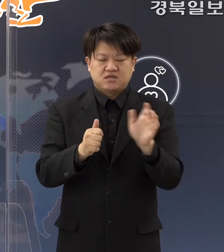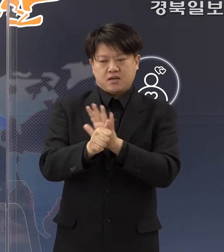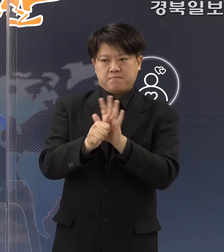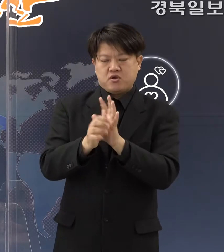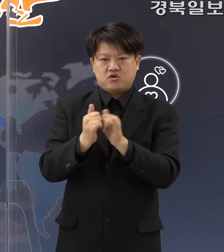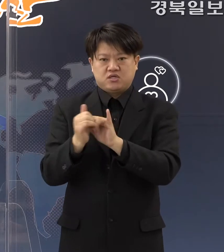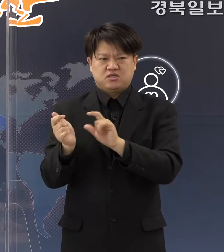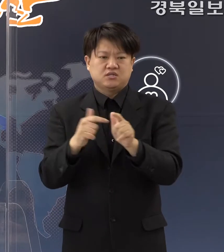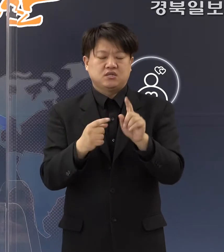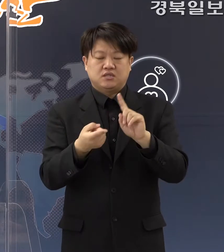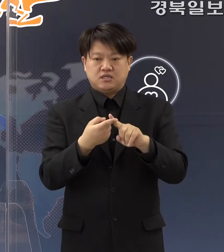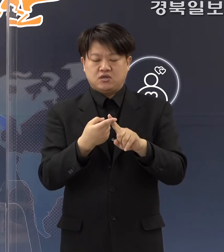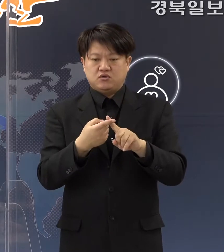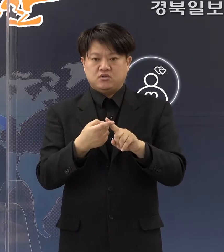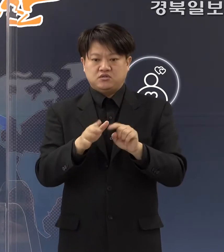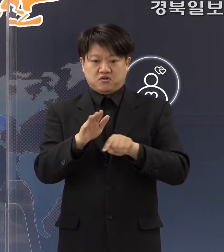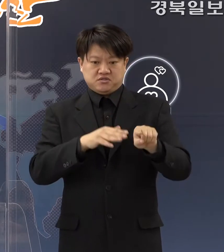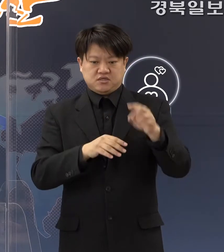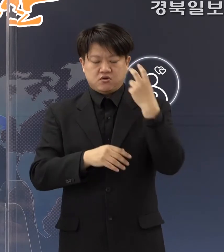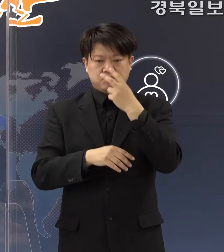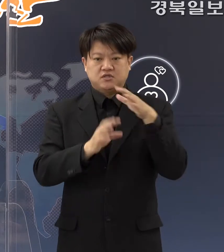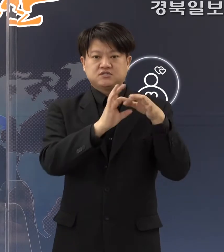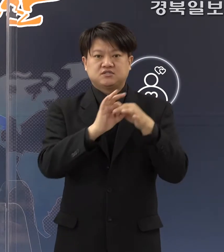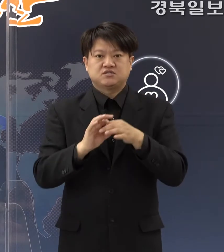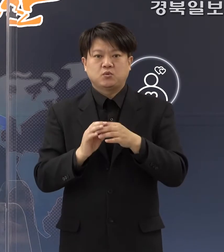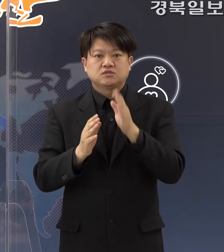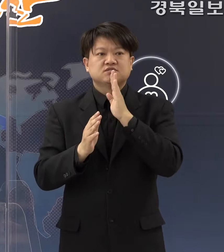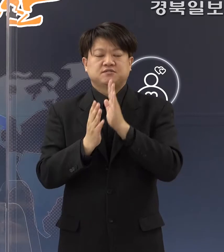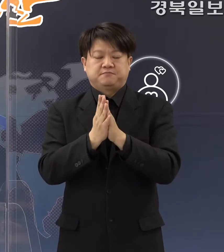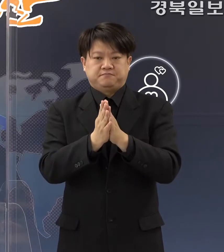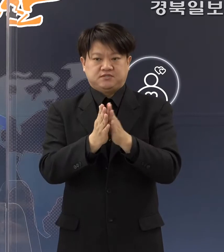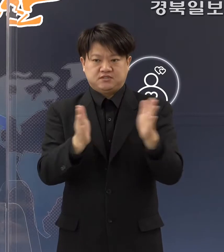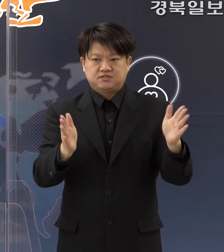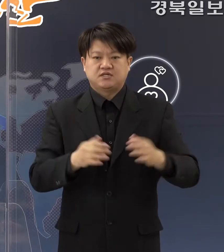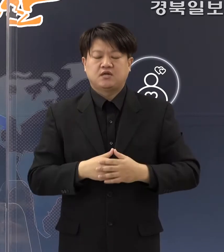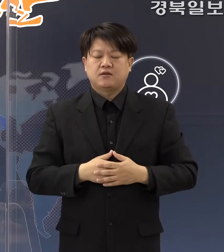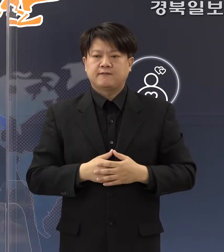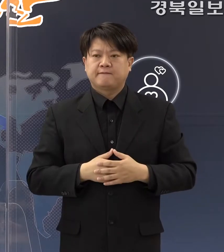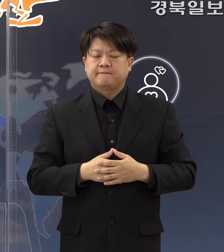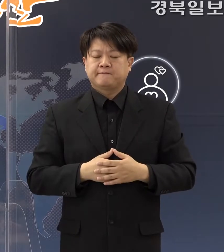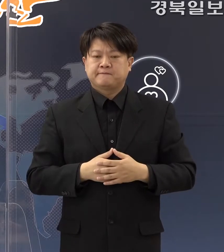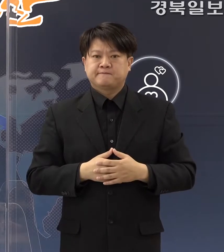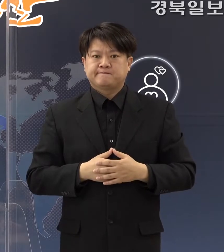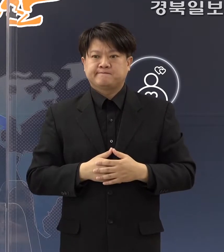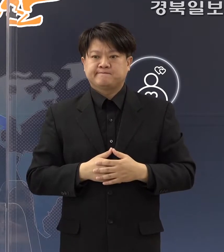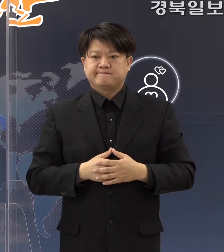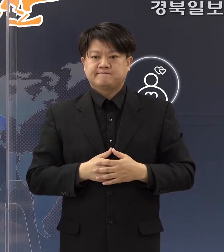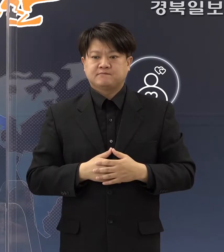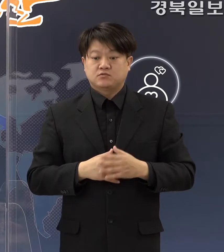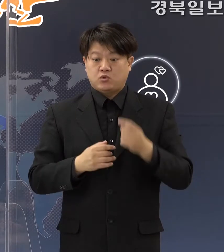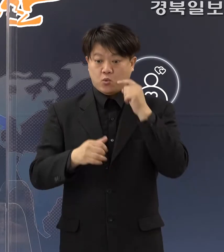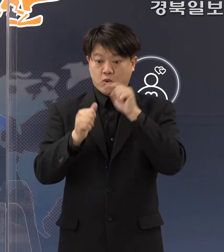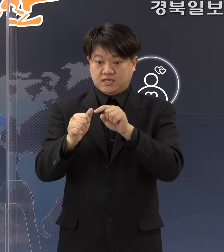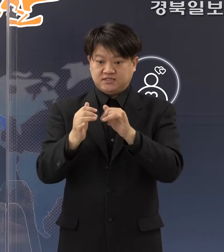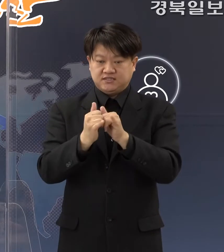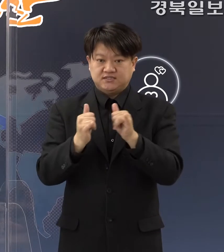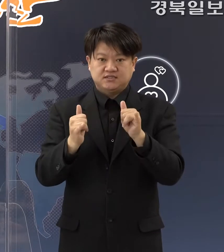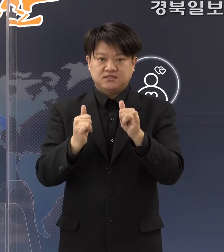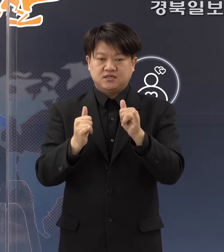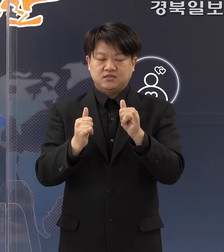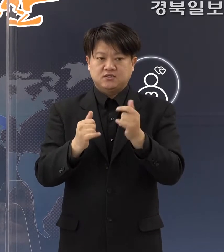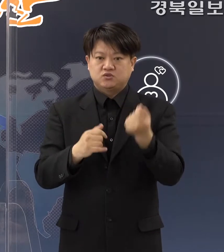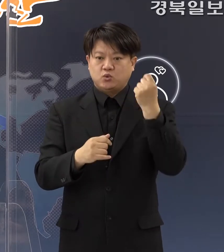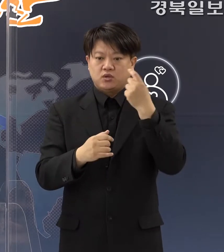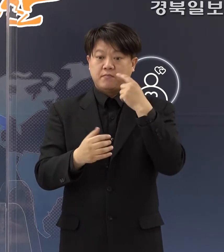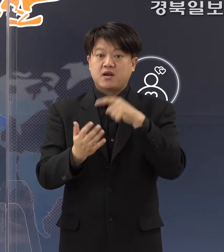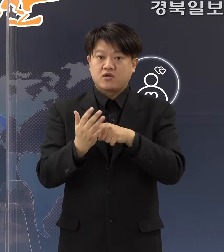대상으로 해서 선제검사를 지속 실시하고 또 그로 인해서 확진자 조기 발견하고